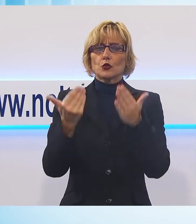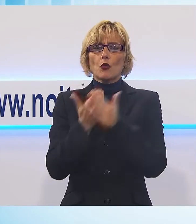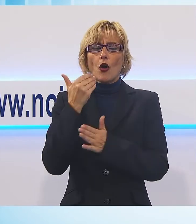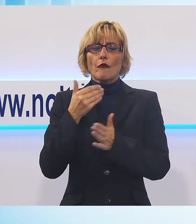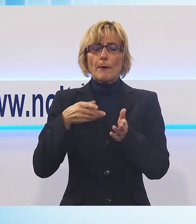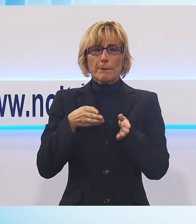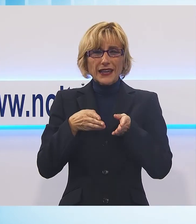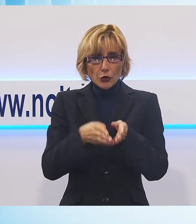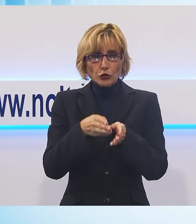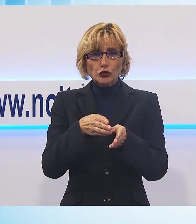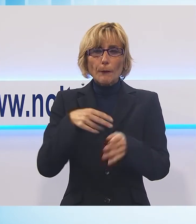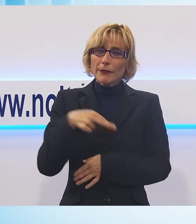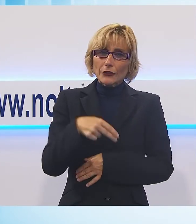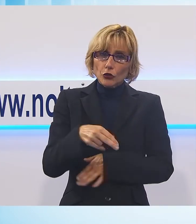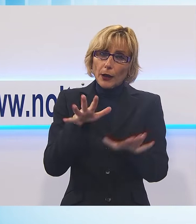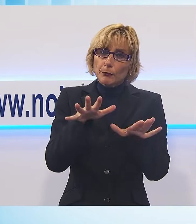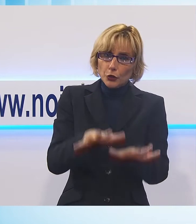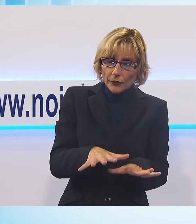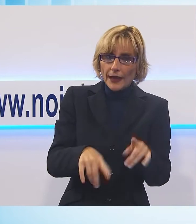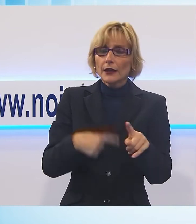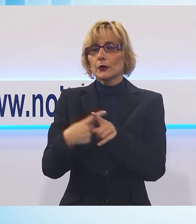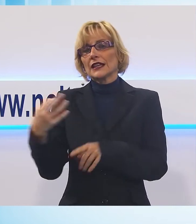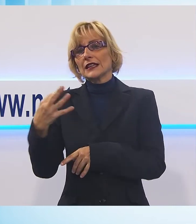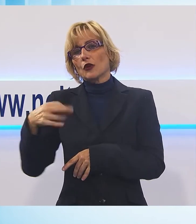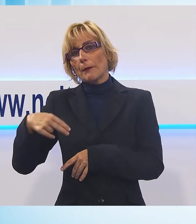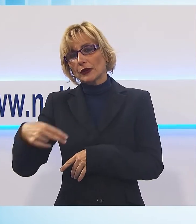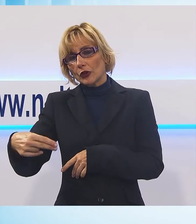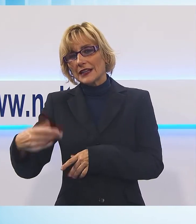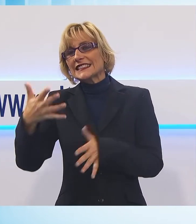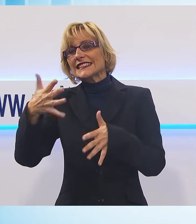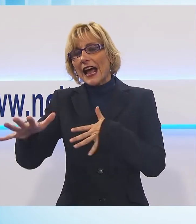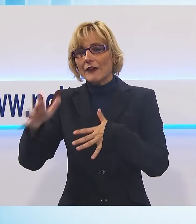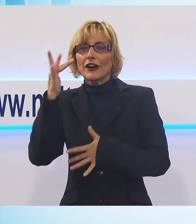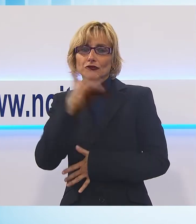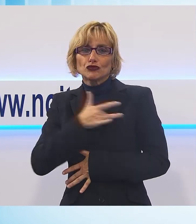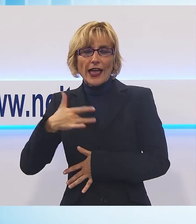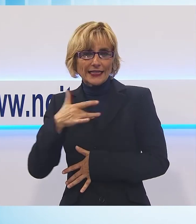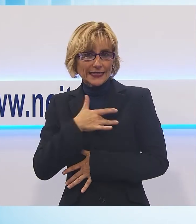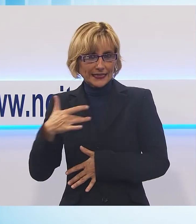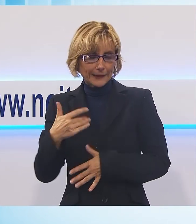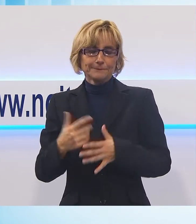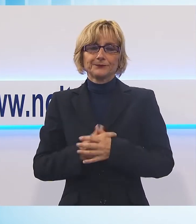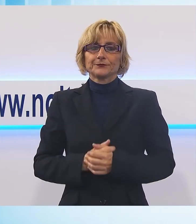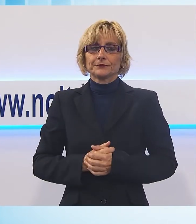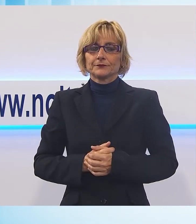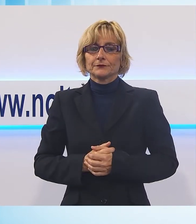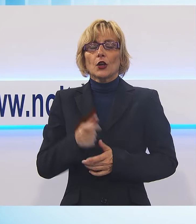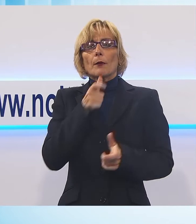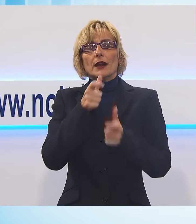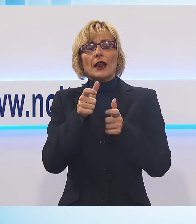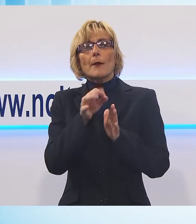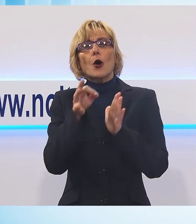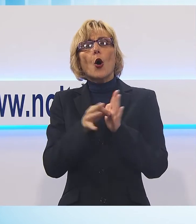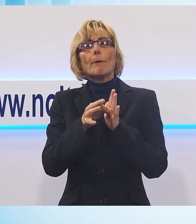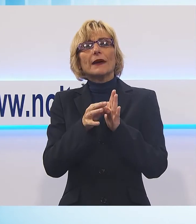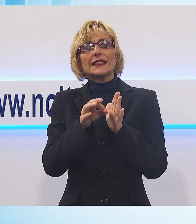pedonale protetto e di due isole pedonali salvagente cosiddette Araso Ed ora parliamo dell'Open Day voluto